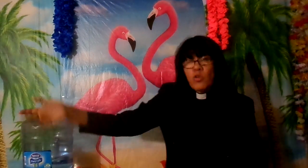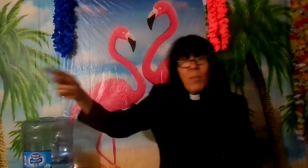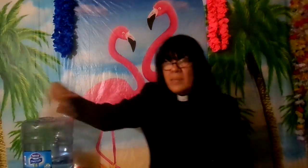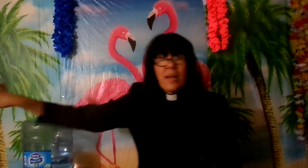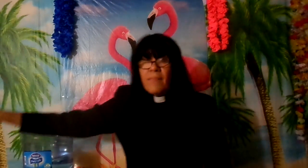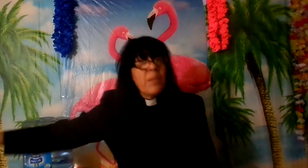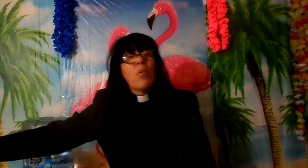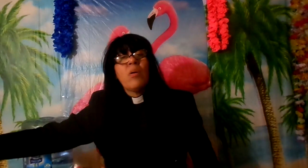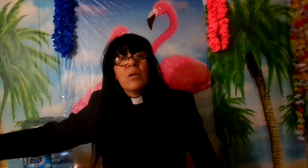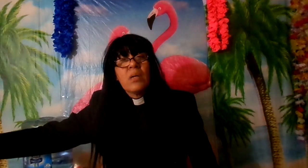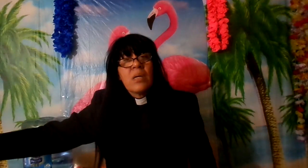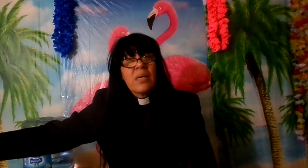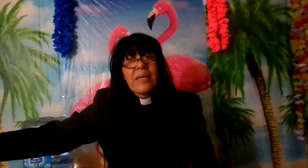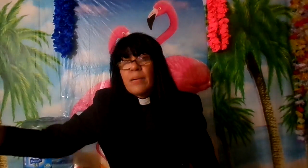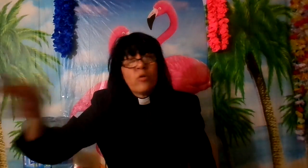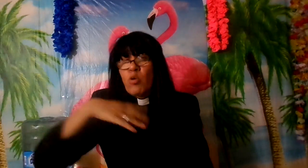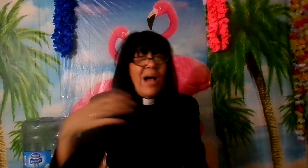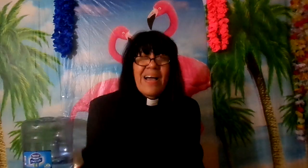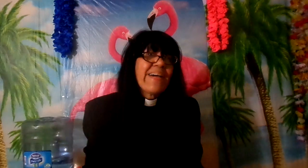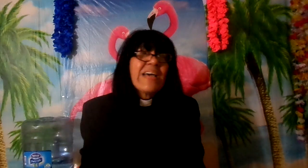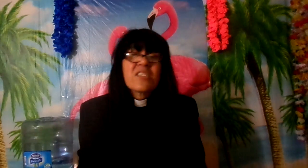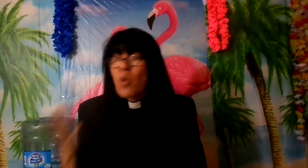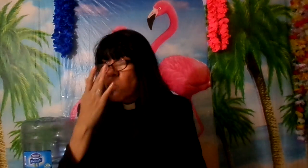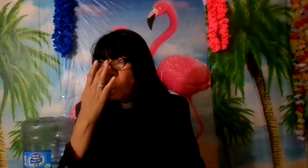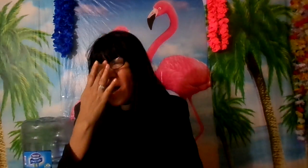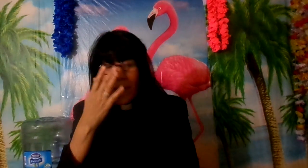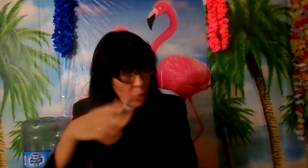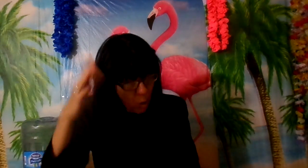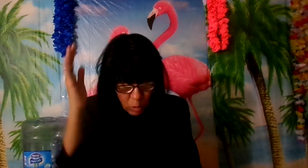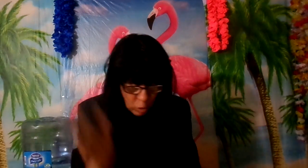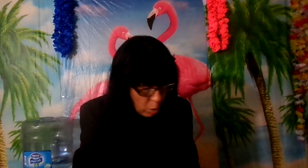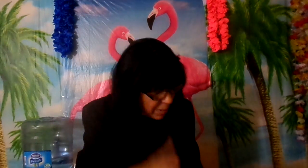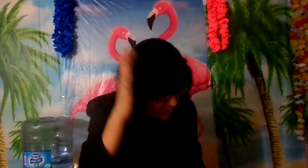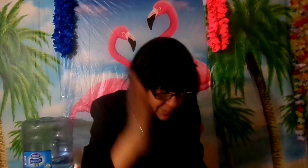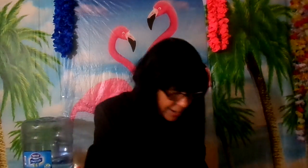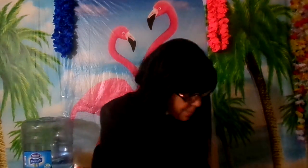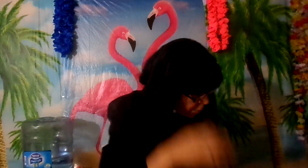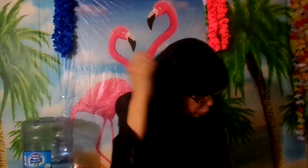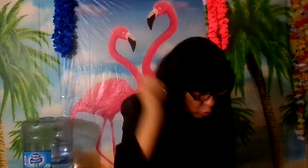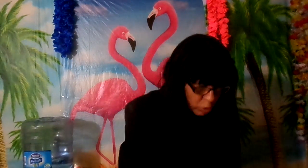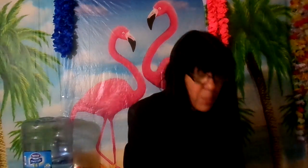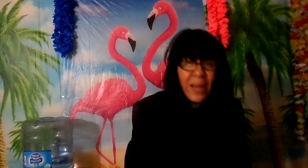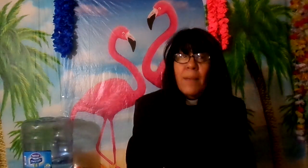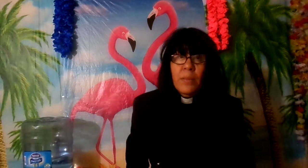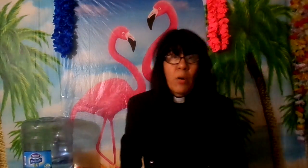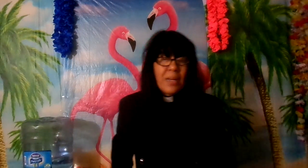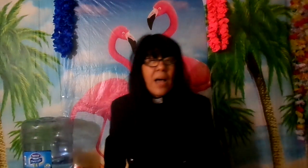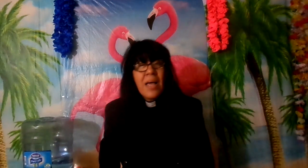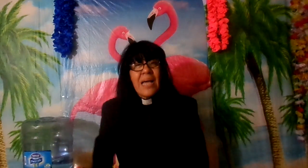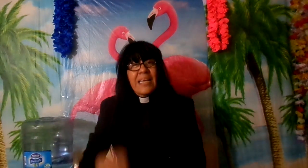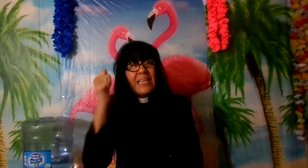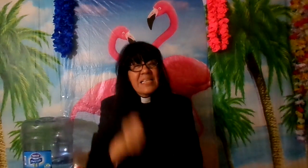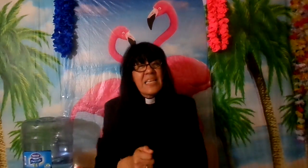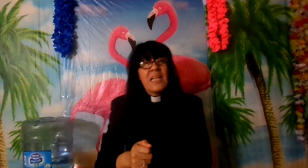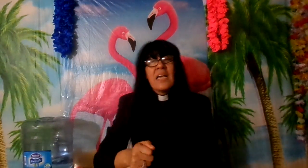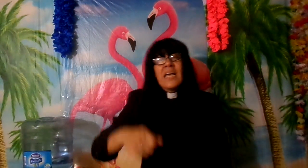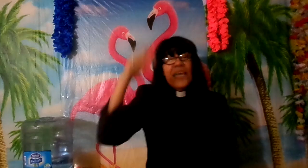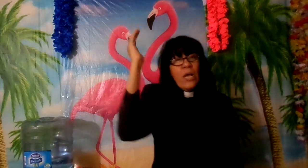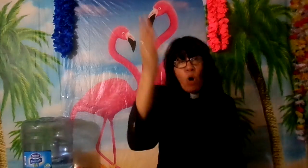nos mande al abismo no haga eso muchachos no nos mande para ir porque yo no quiero ir para el abismo ¿verdad? quiere decir que el